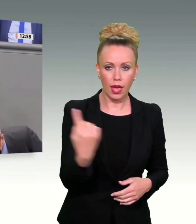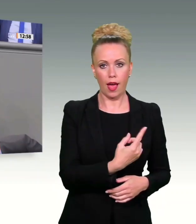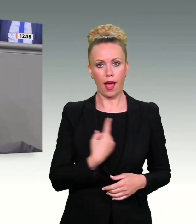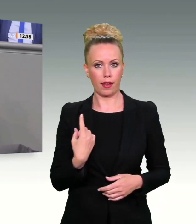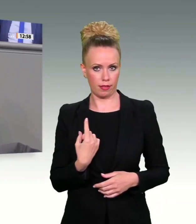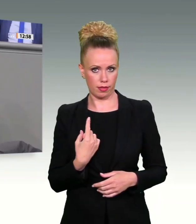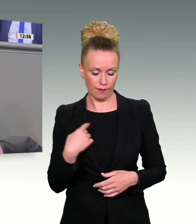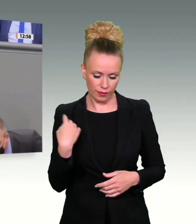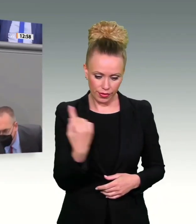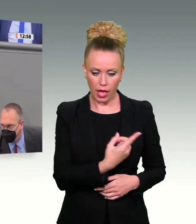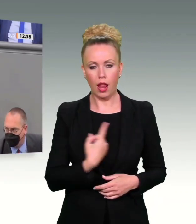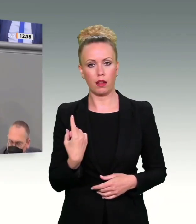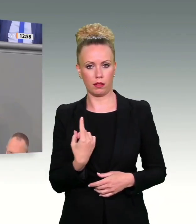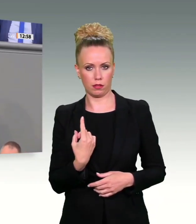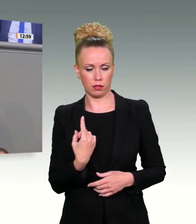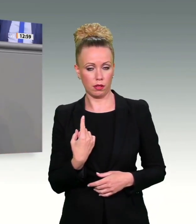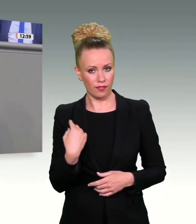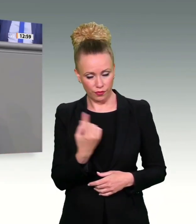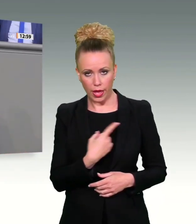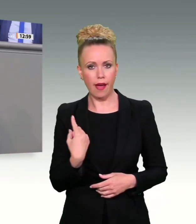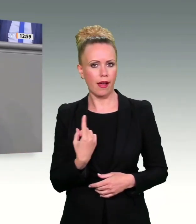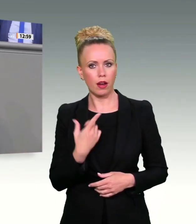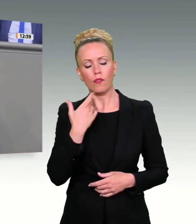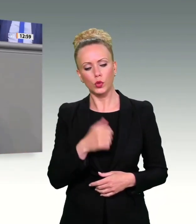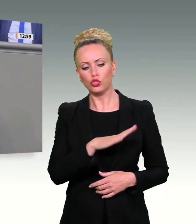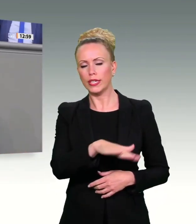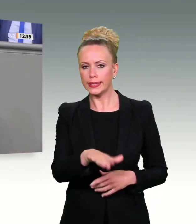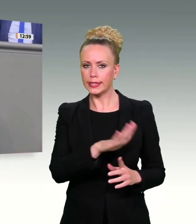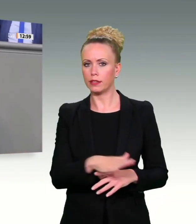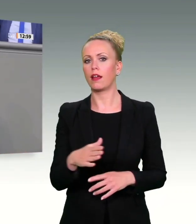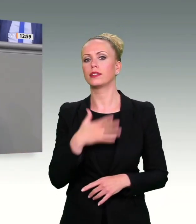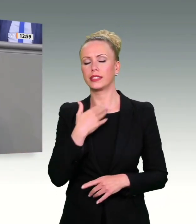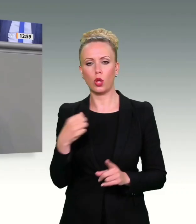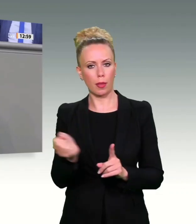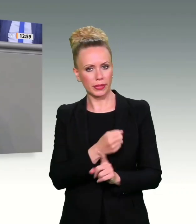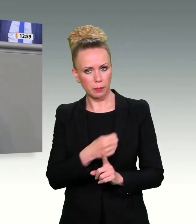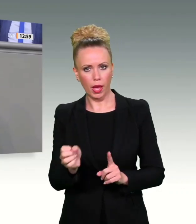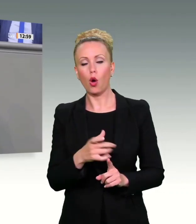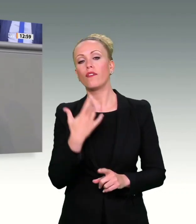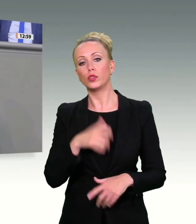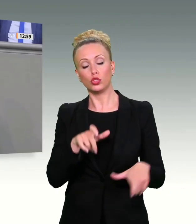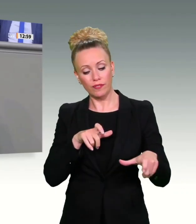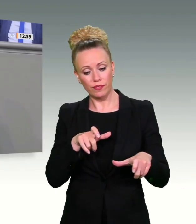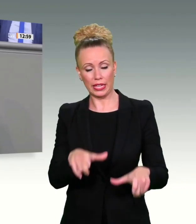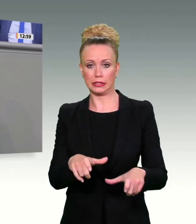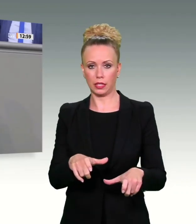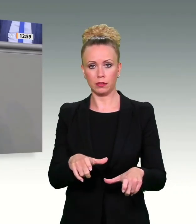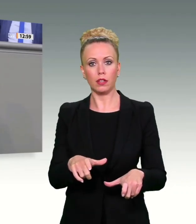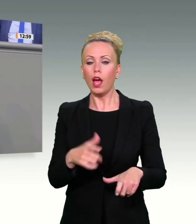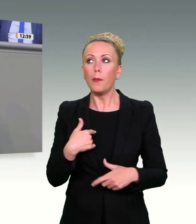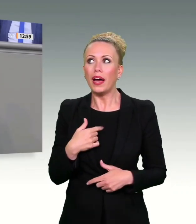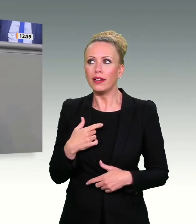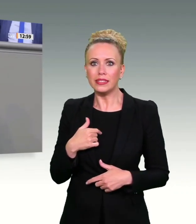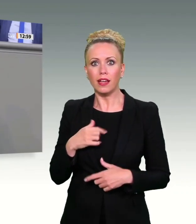Ziel, sexuellen Missbrauch an Kindern zu verhindern und zu bekämpfen. Das glaube ich Ihnen, und das sollten Sie uns auch glauben. Und den